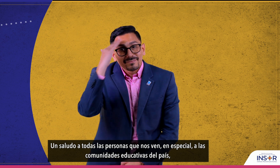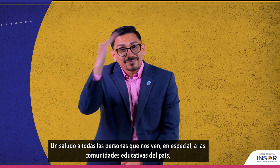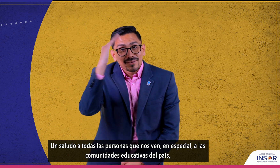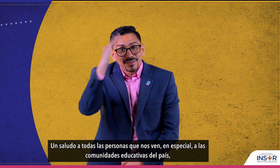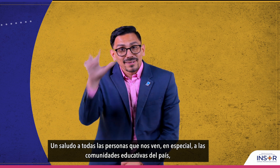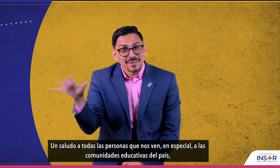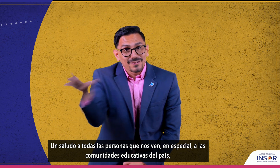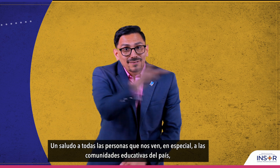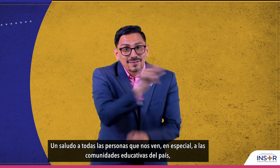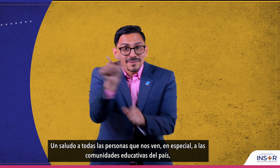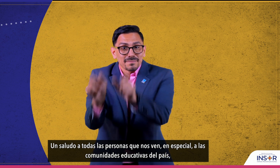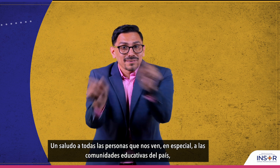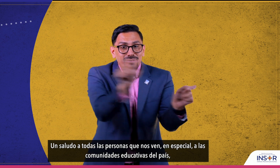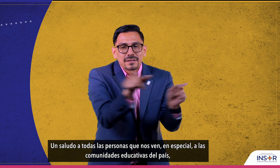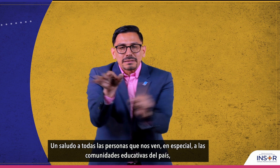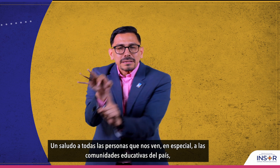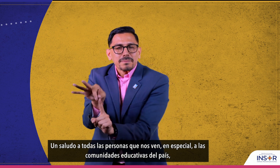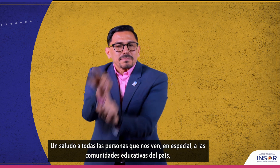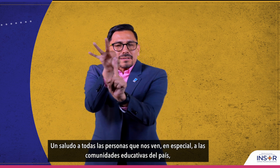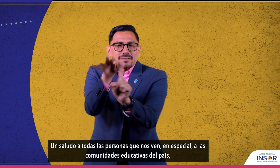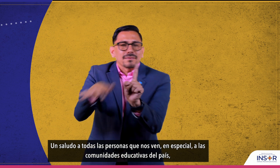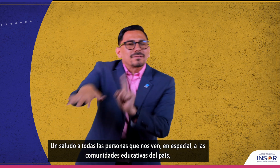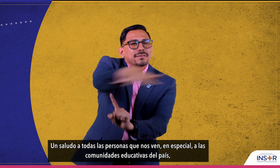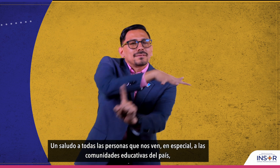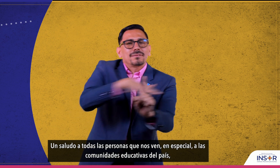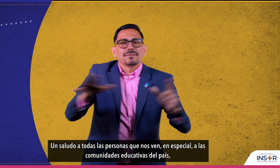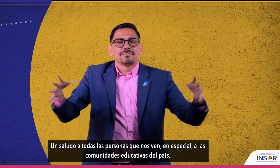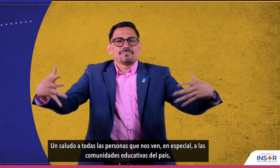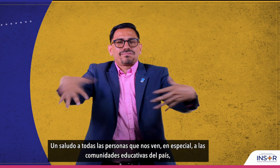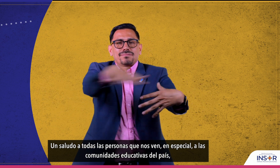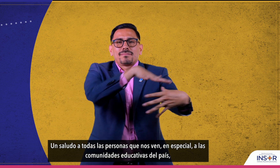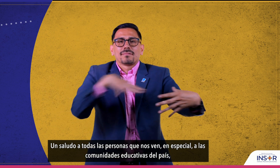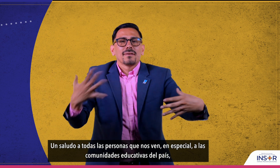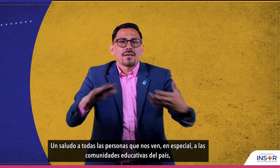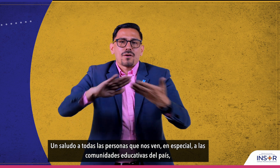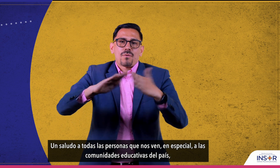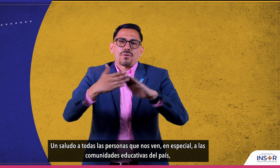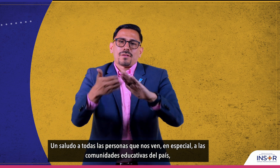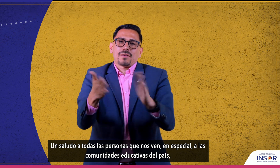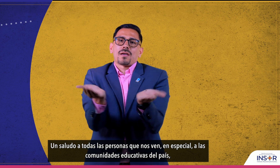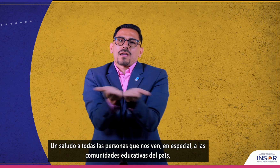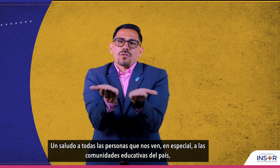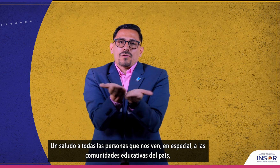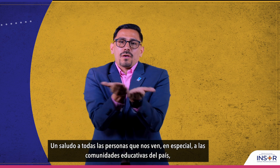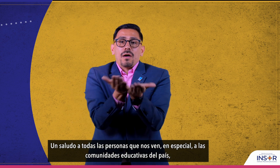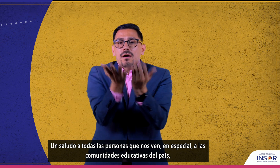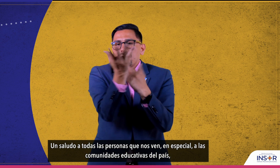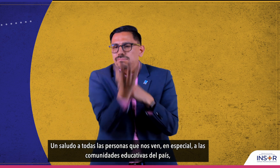Un saludo a todas las personas que los ven, en especial a las comunidades educativas del país,